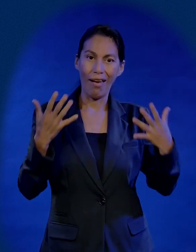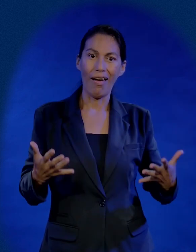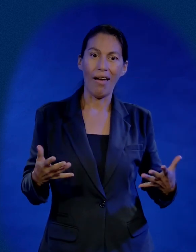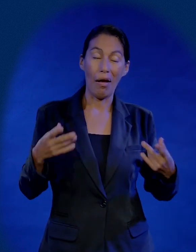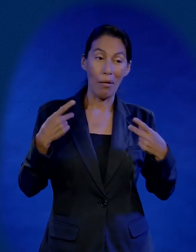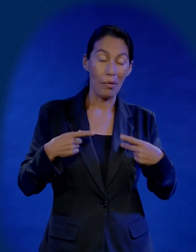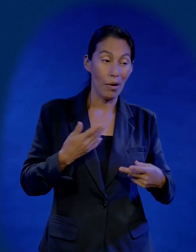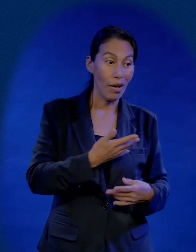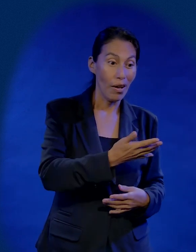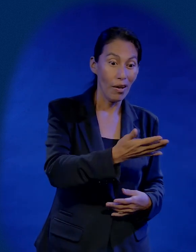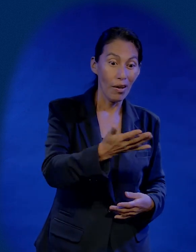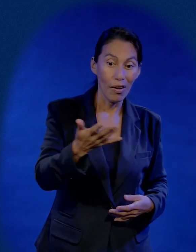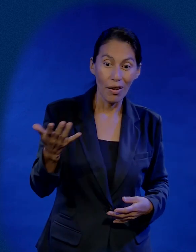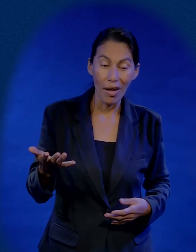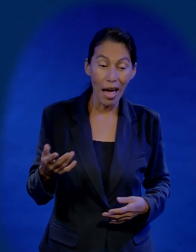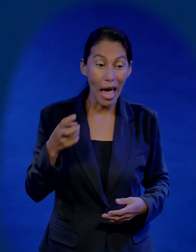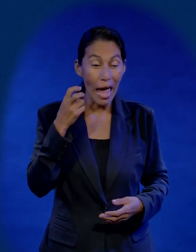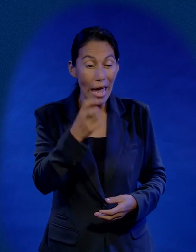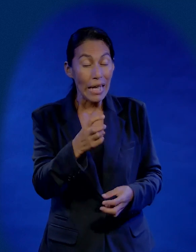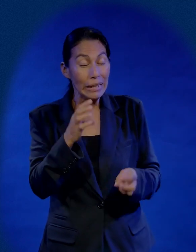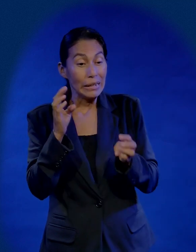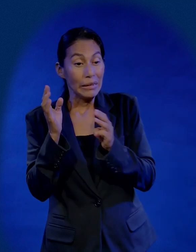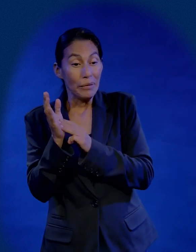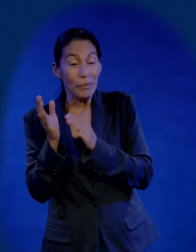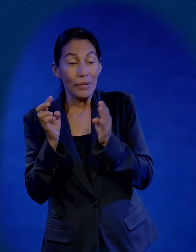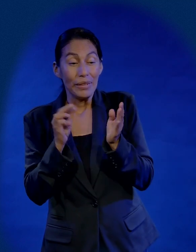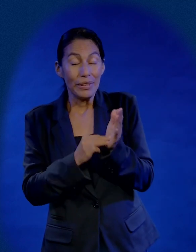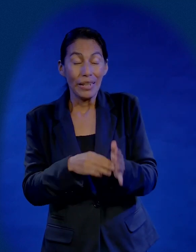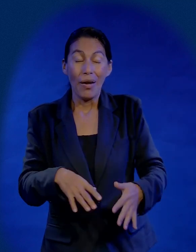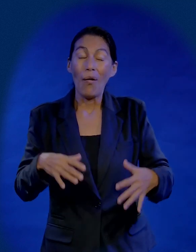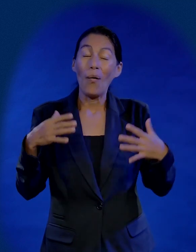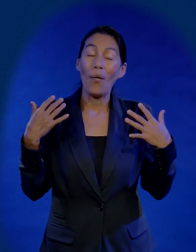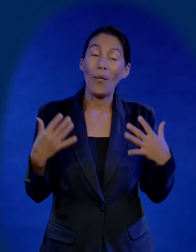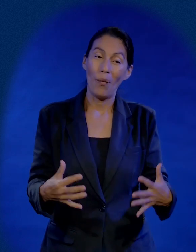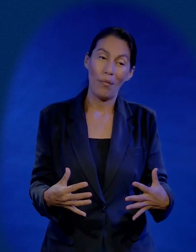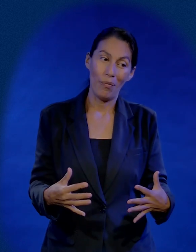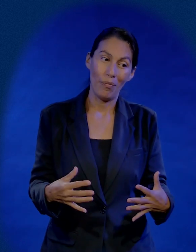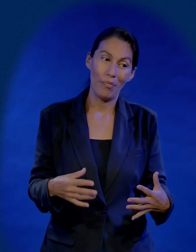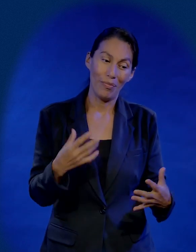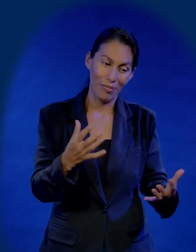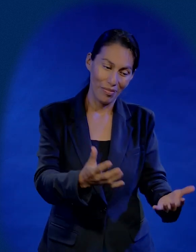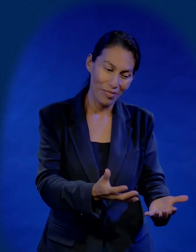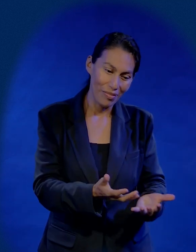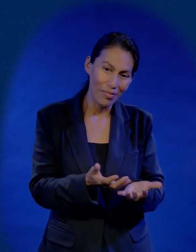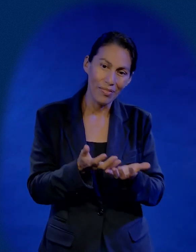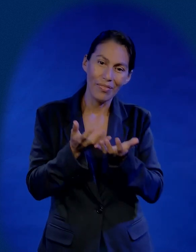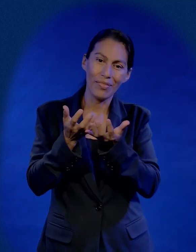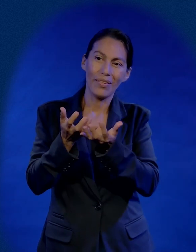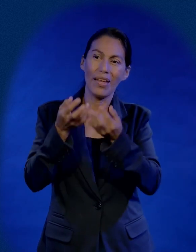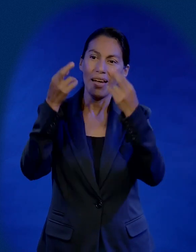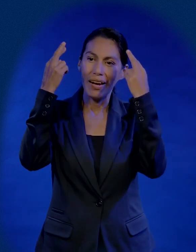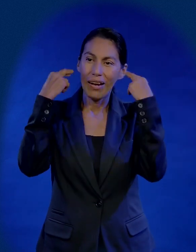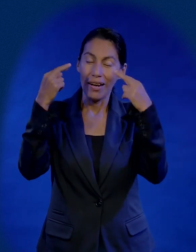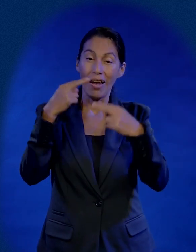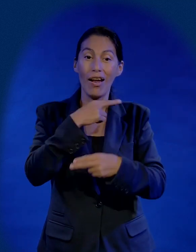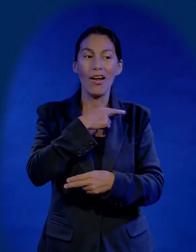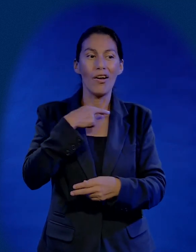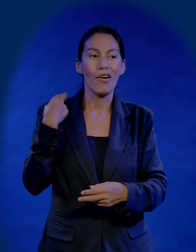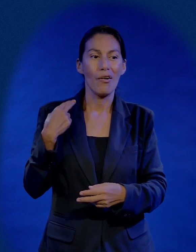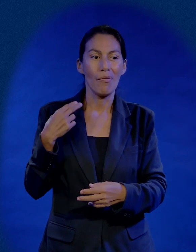eres y toda la gente dirá, oh, es el Mesías. Te tomarán y te harán rey y cuando Roma